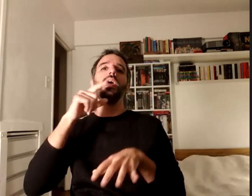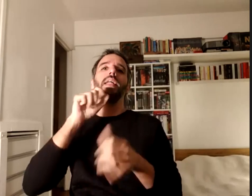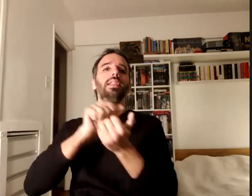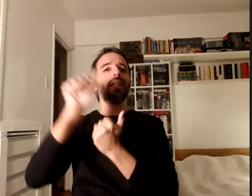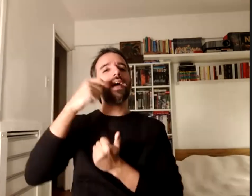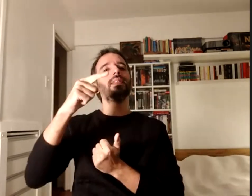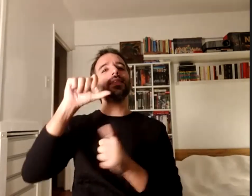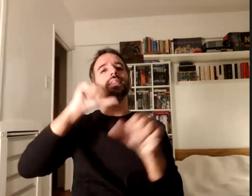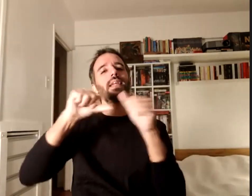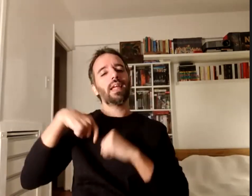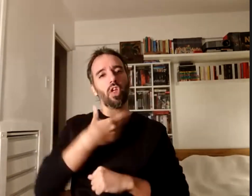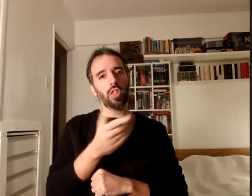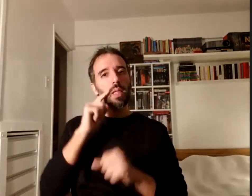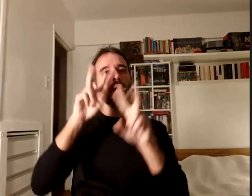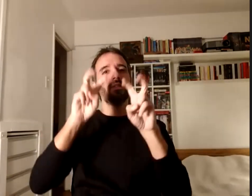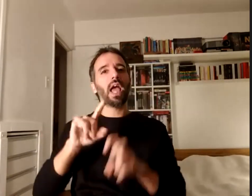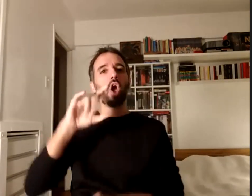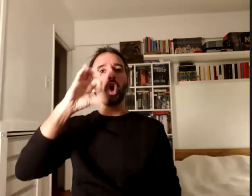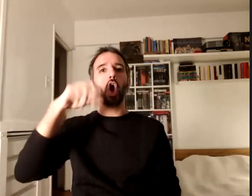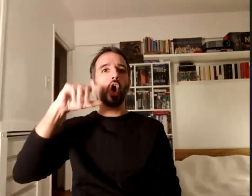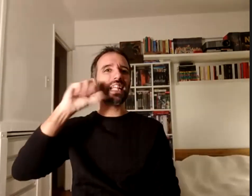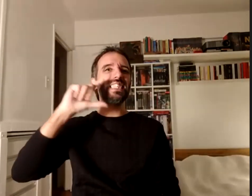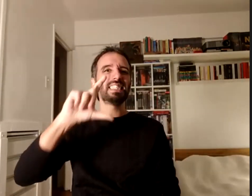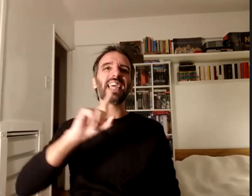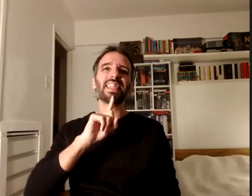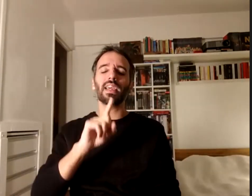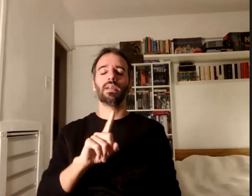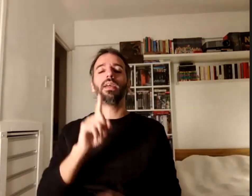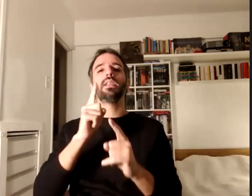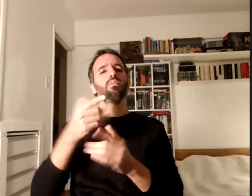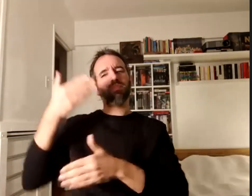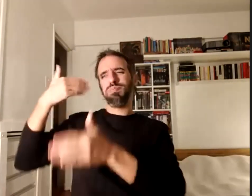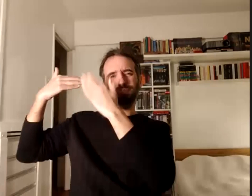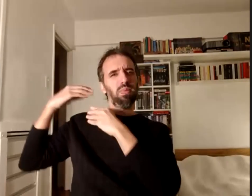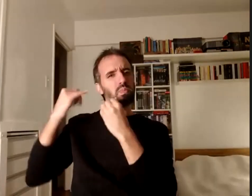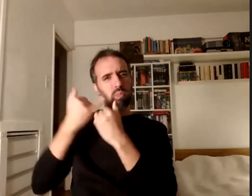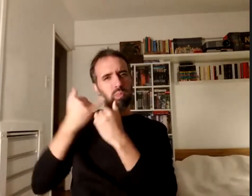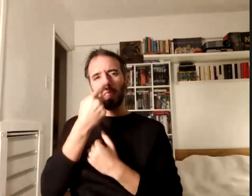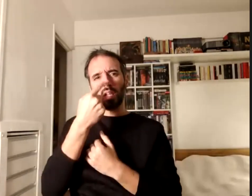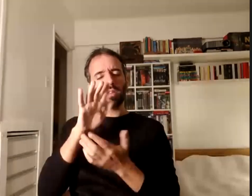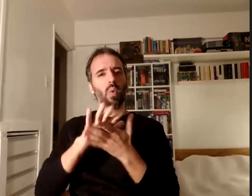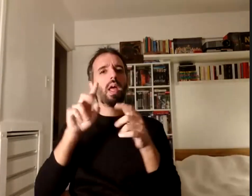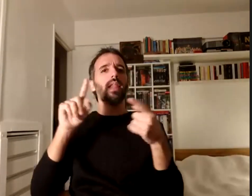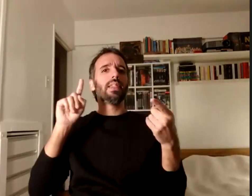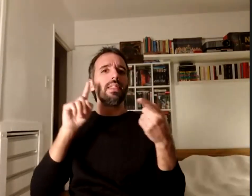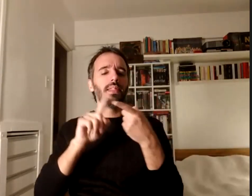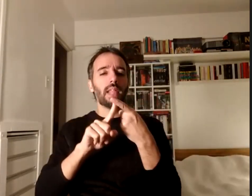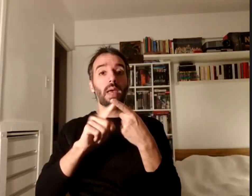CONICET y tiene ya una trayectoria muy interesante vinculada al tema de la discapacidad así que las